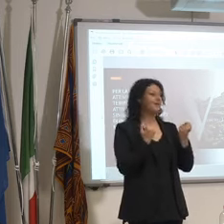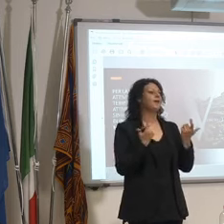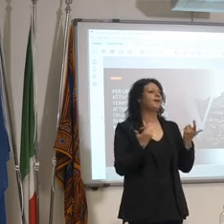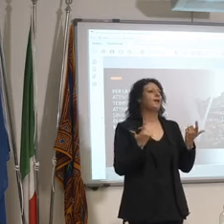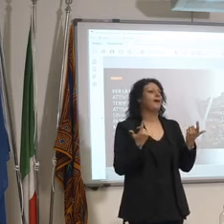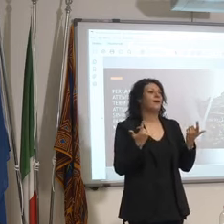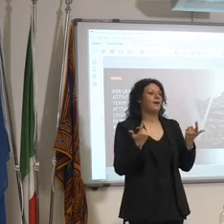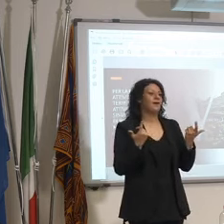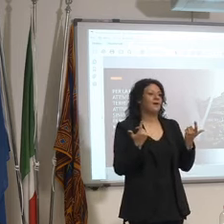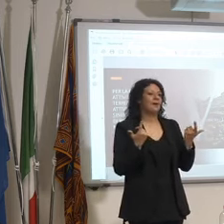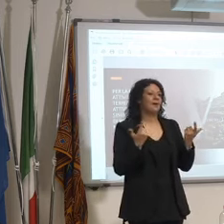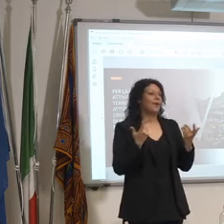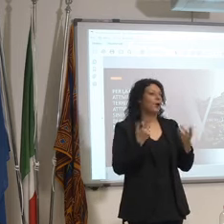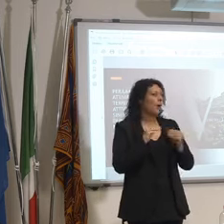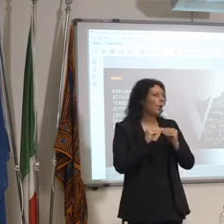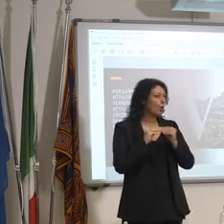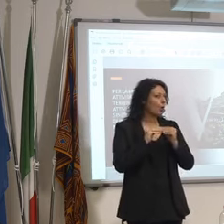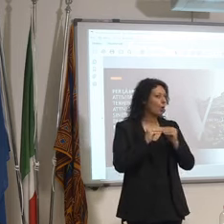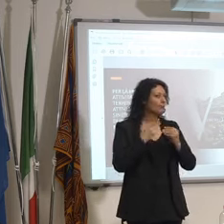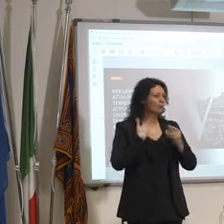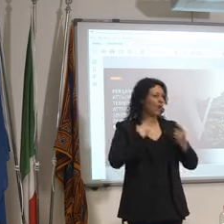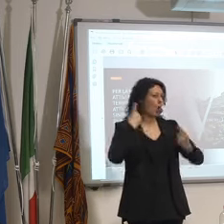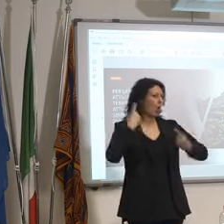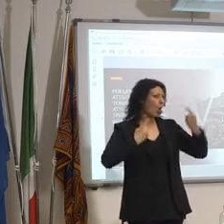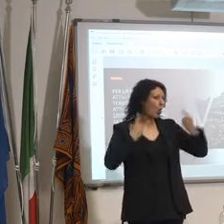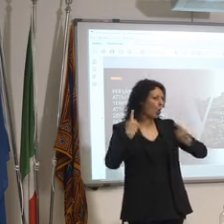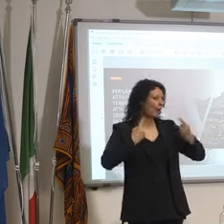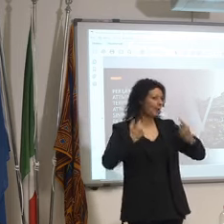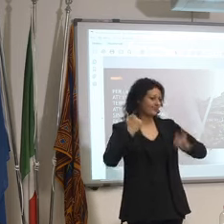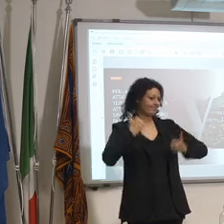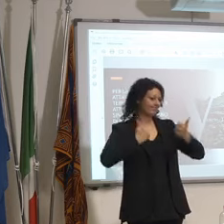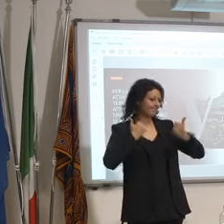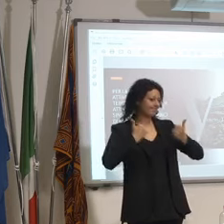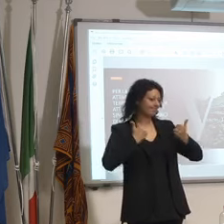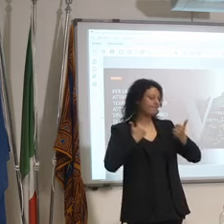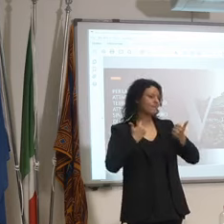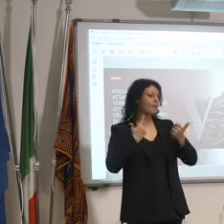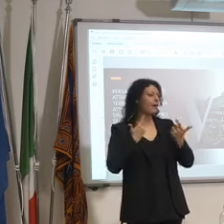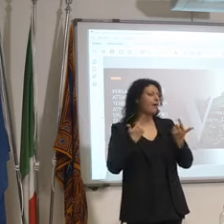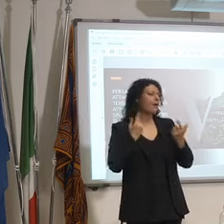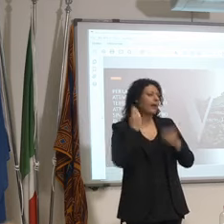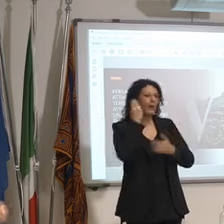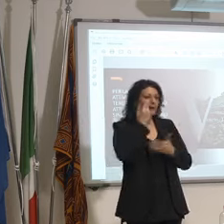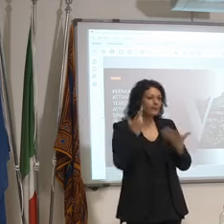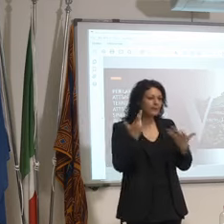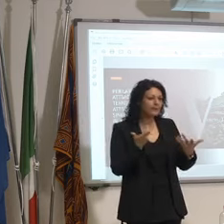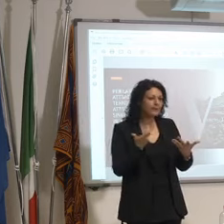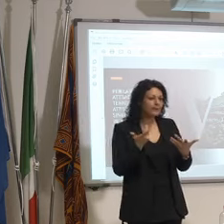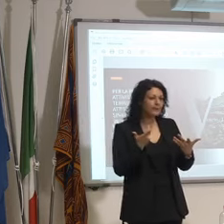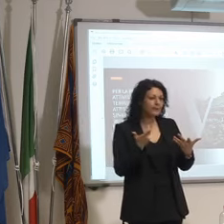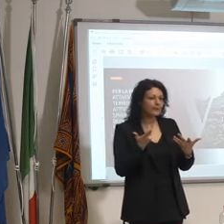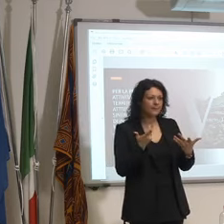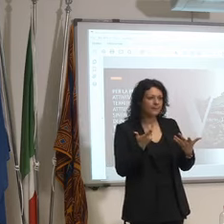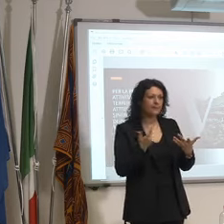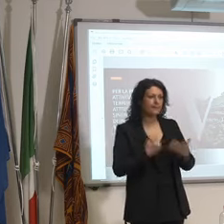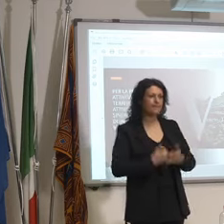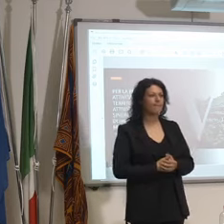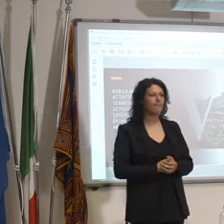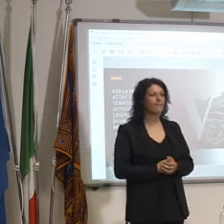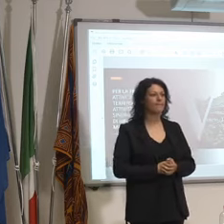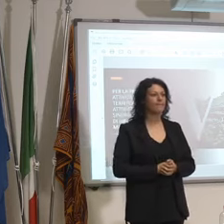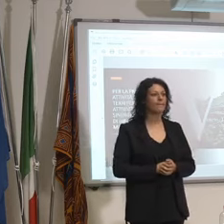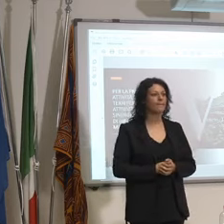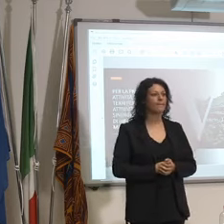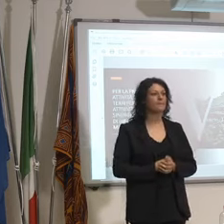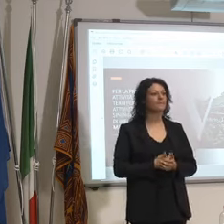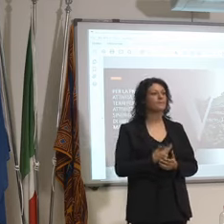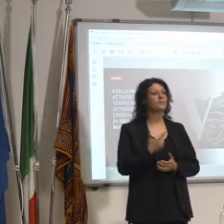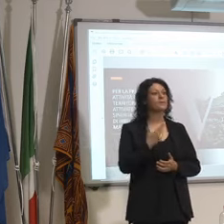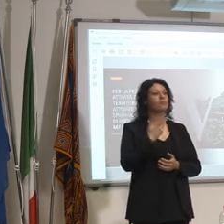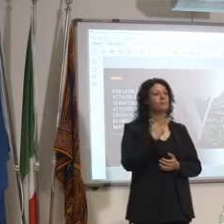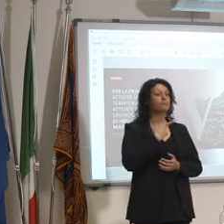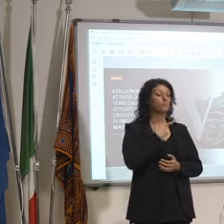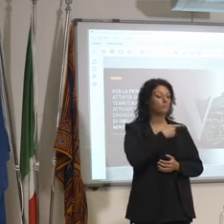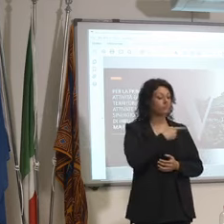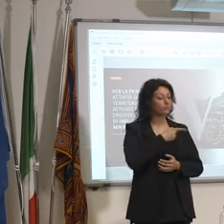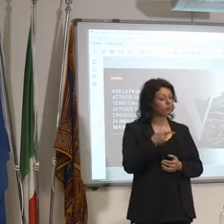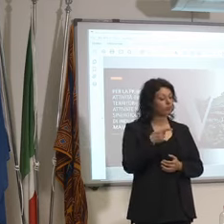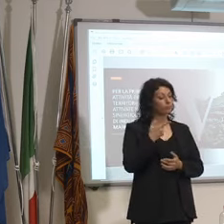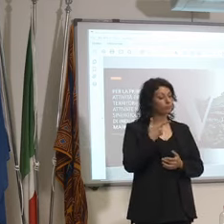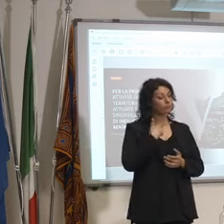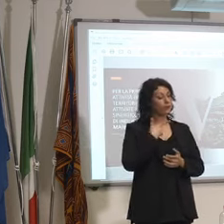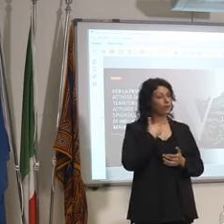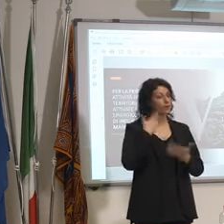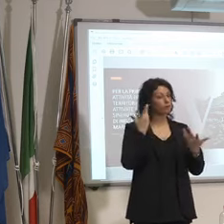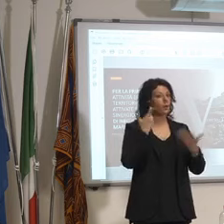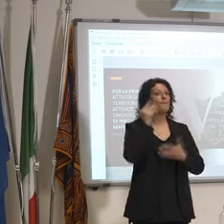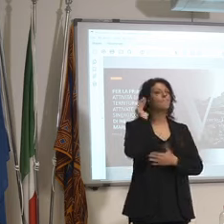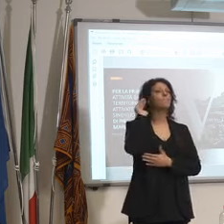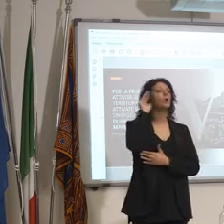problema della competizione e della concorrenza visto che il vaccino sarà molto più e legato a questo avete già delle proiezioni dei numeri che ti